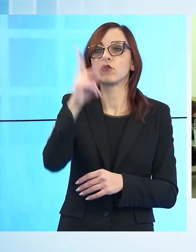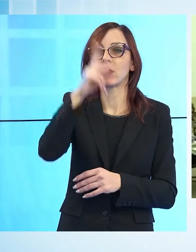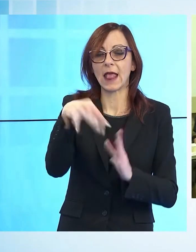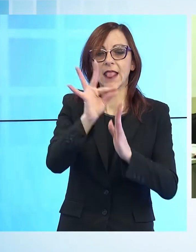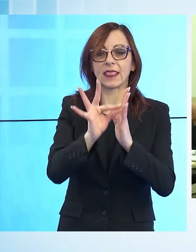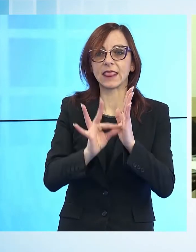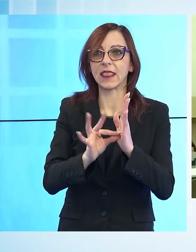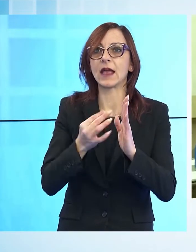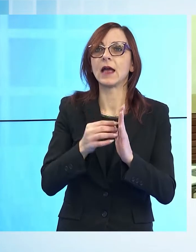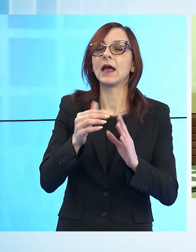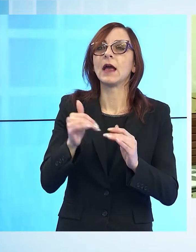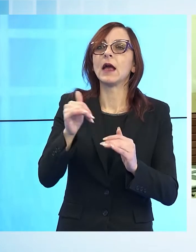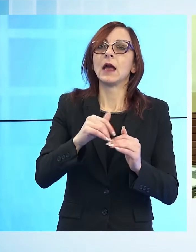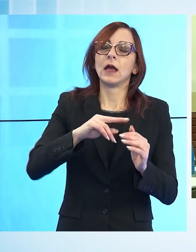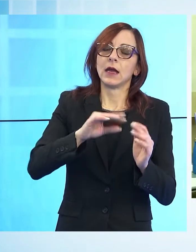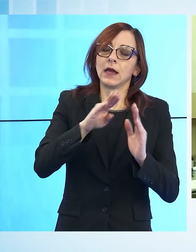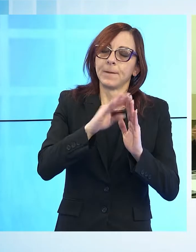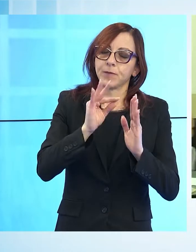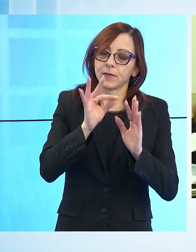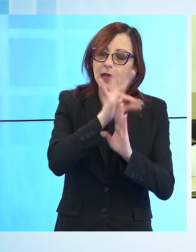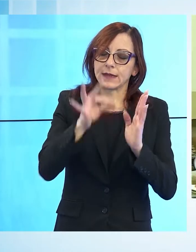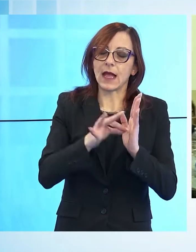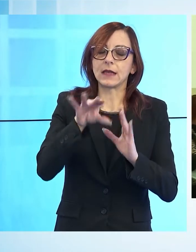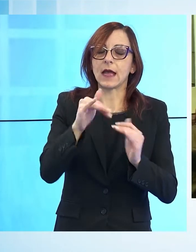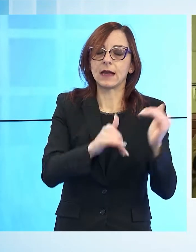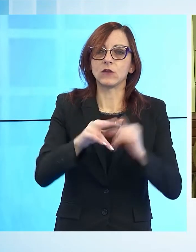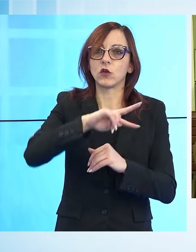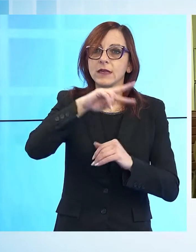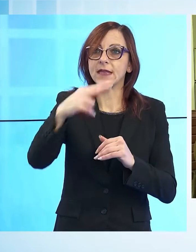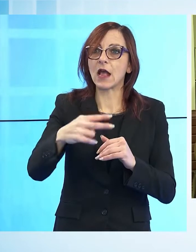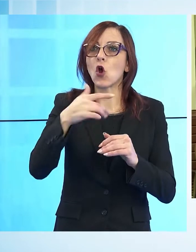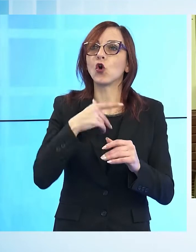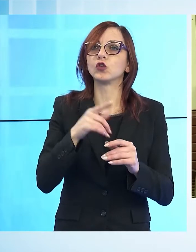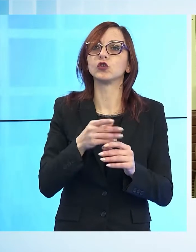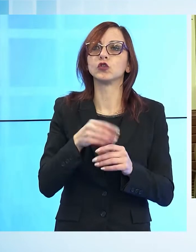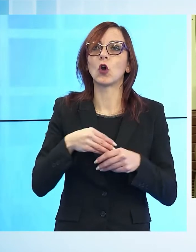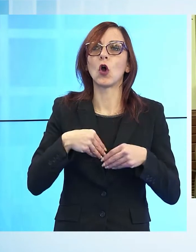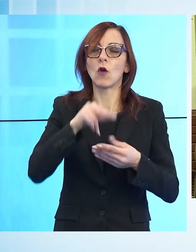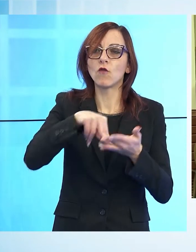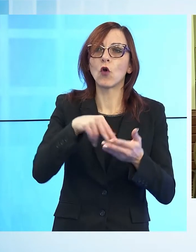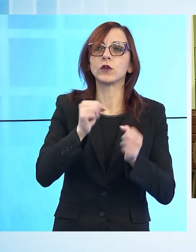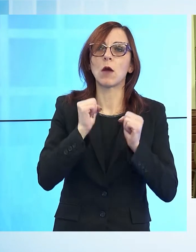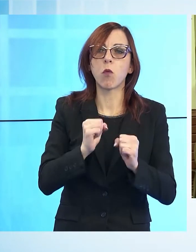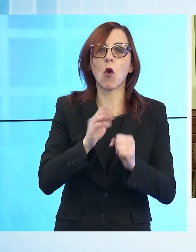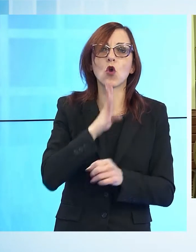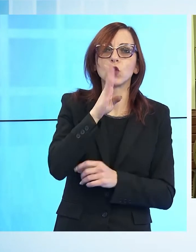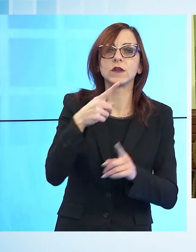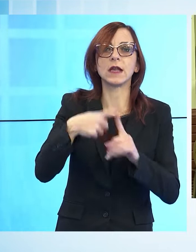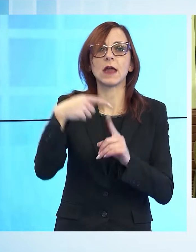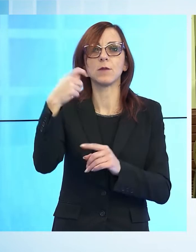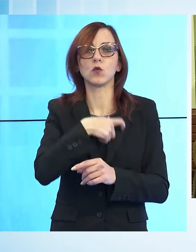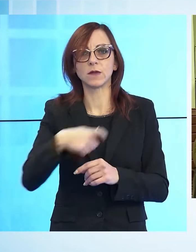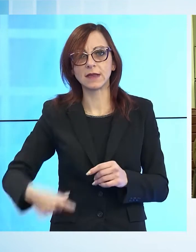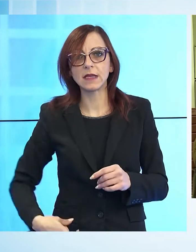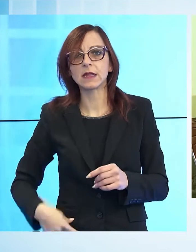anni consultazioni di secondo livello e dunque limitate solo a consiglieri comunali e sindaci eletti sul territorio, è quella di sabato 18 dicembre.